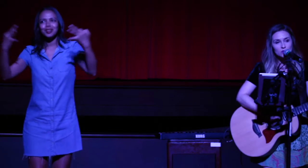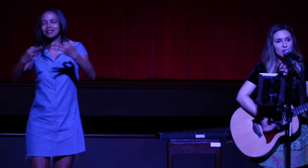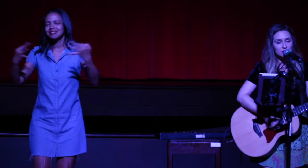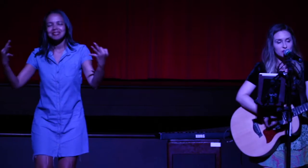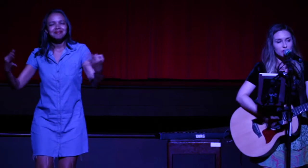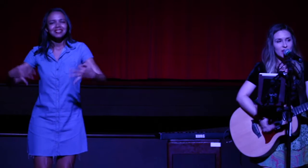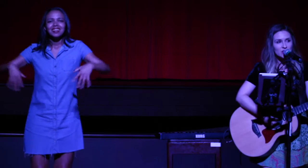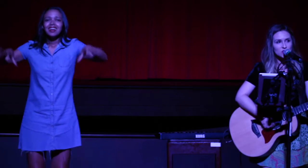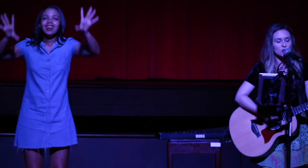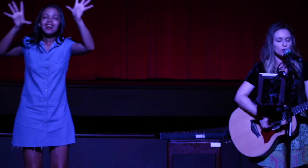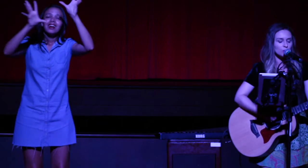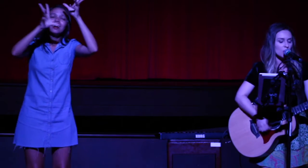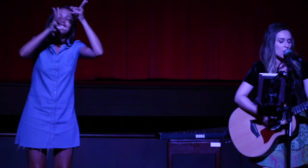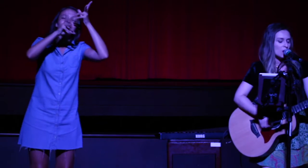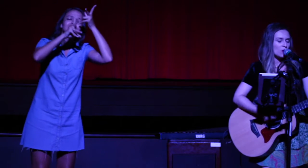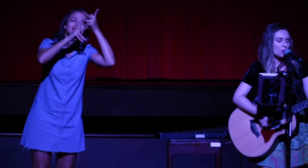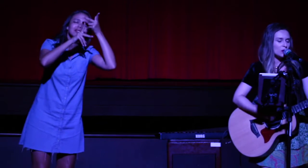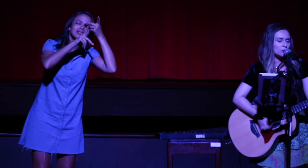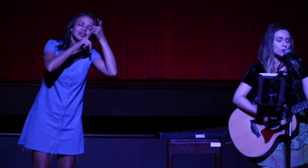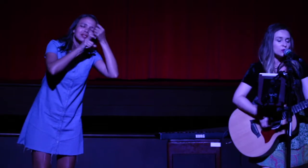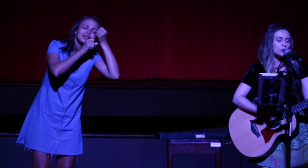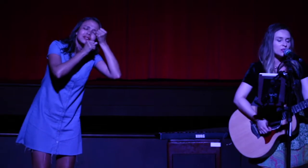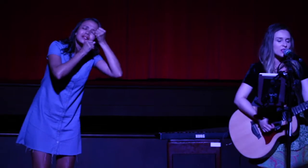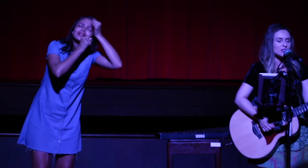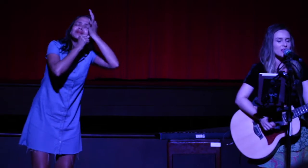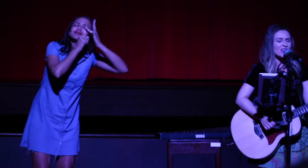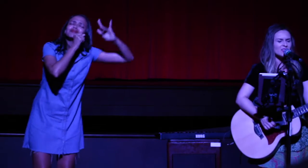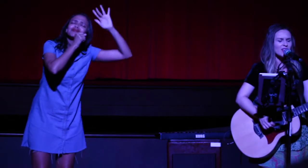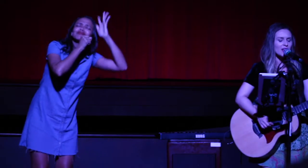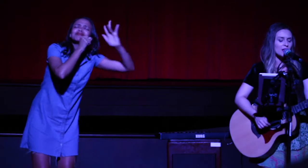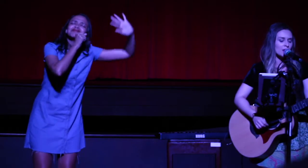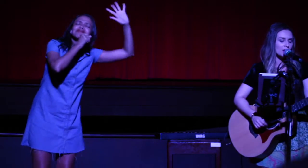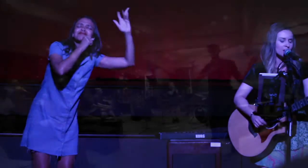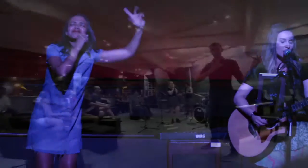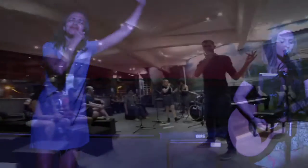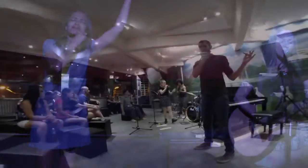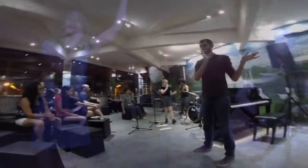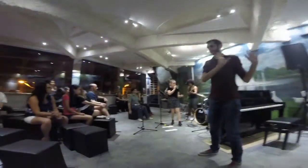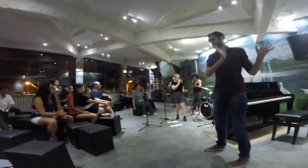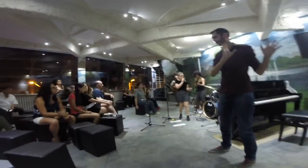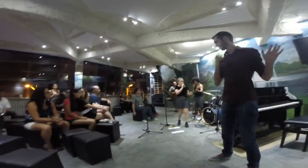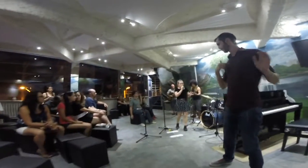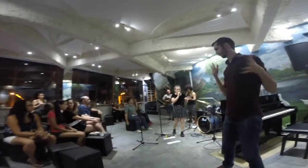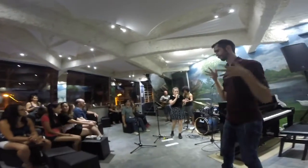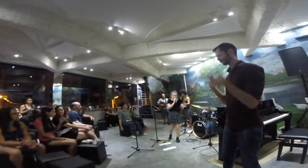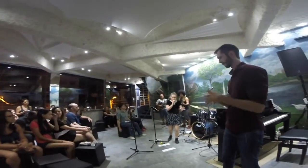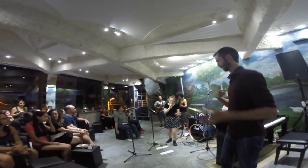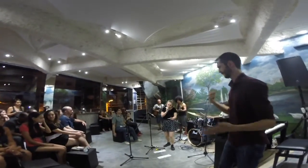meus olhos se fecham com a luz acesa It felt so wrong, it felt so